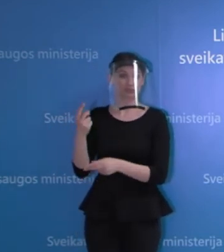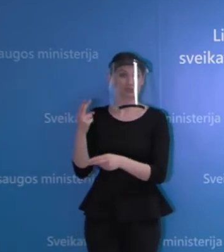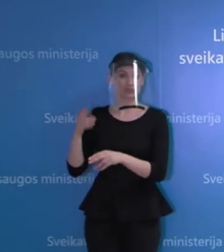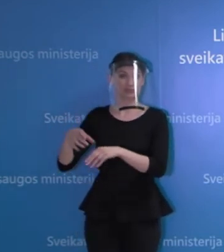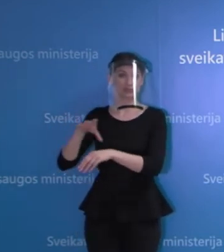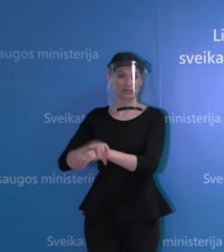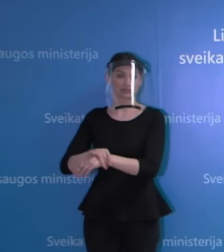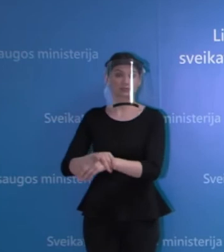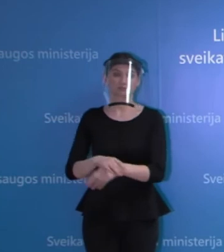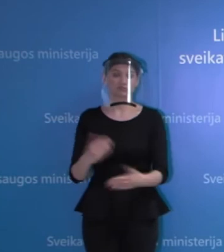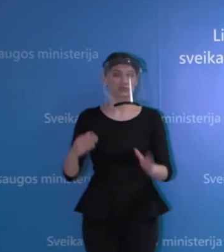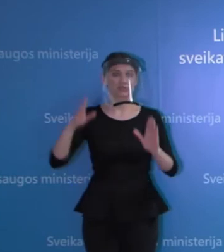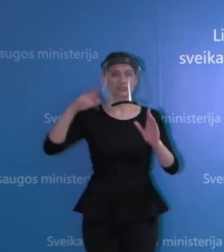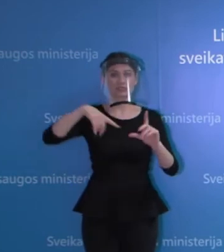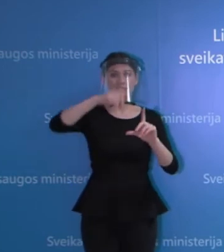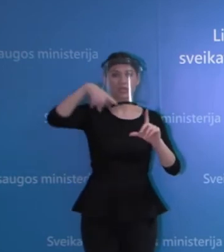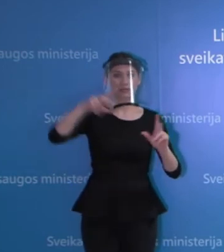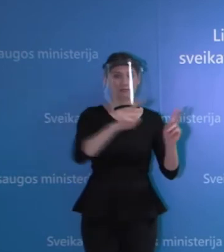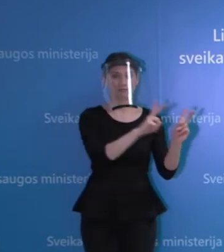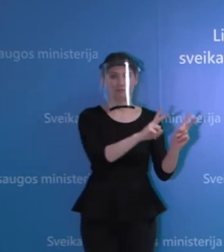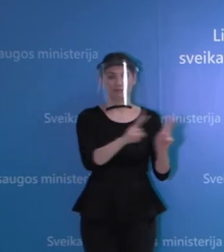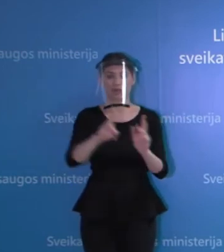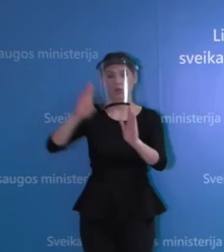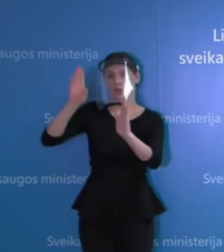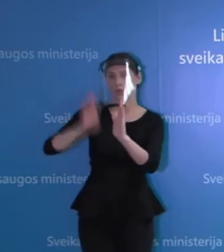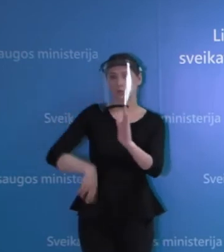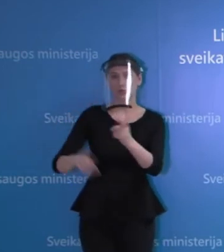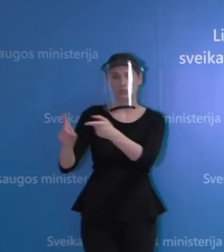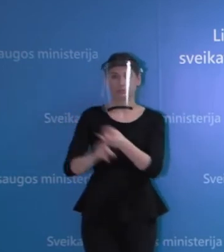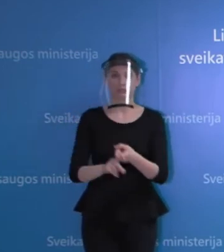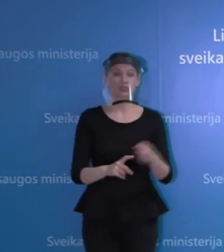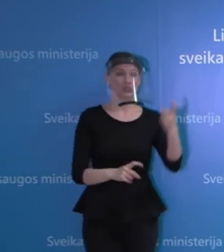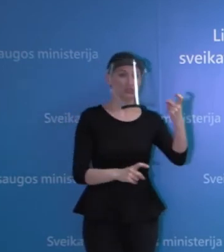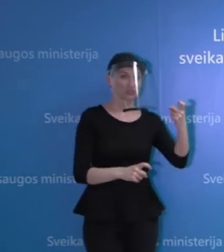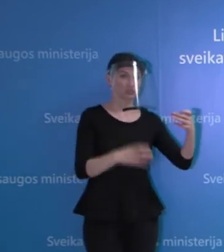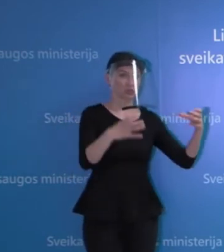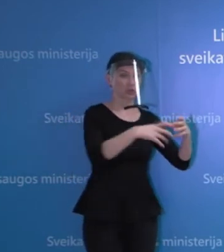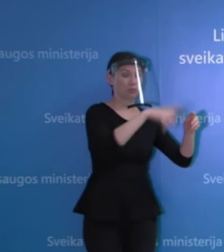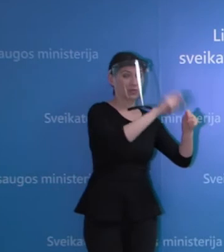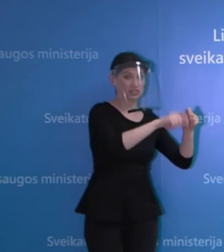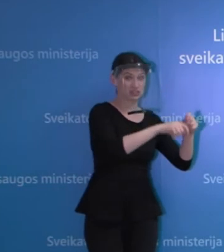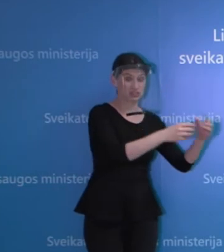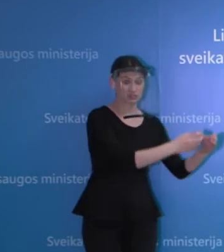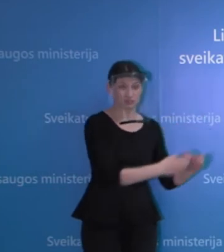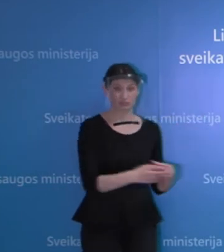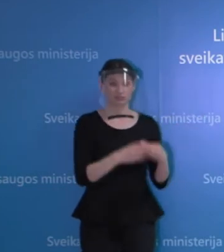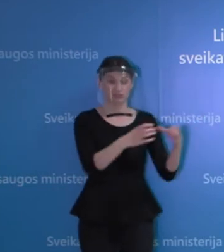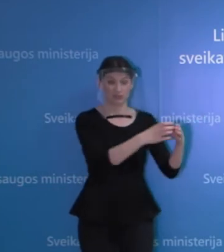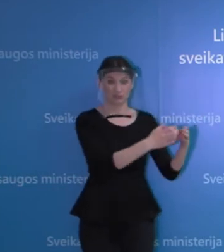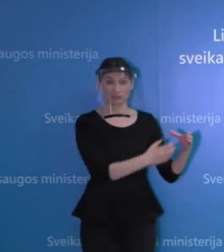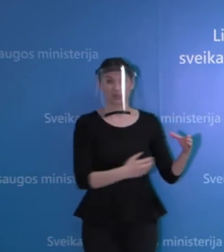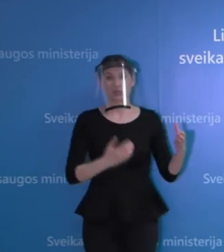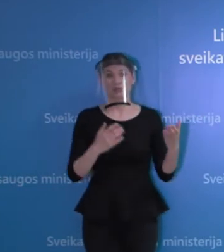nepasikeitę statistiką, jinai nepablogėjo, sviravimas į šimto ištirtų atveju nustatytų skaičius